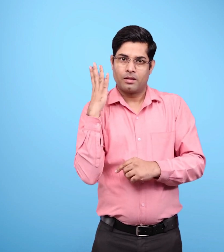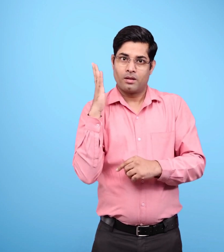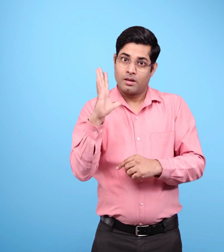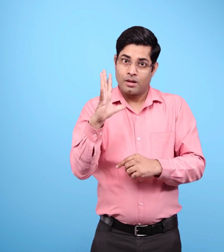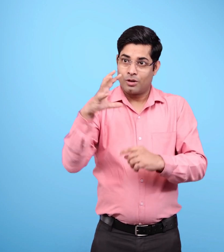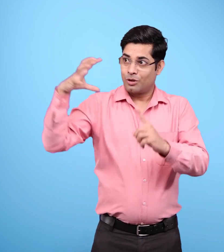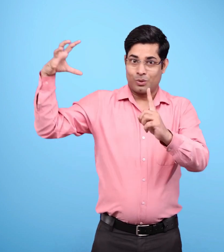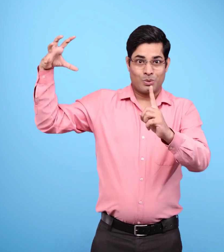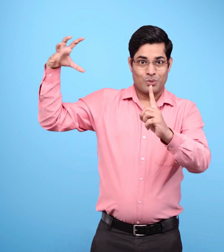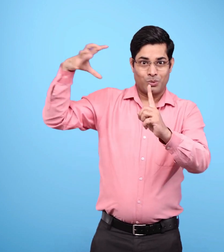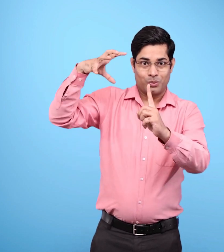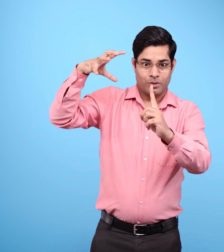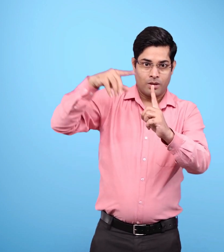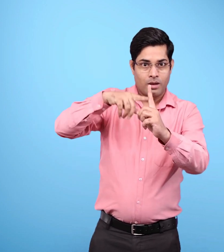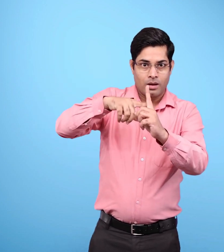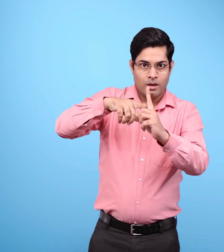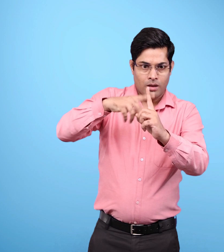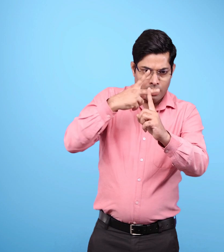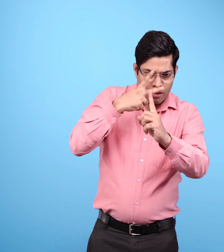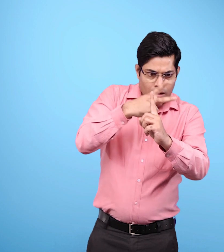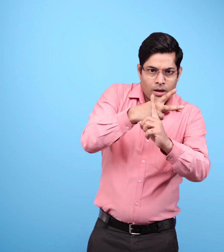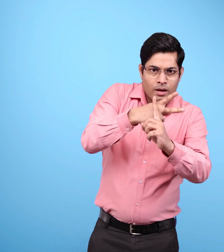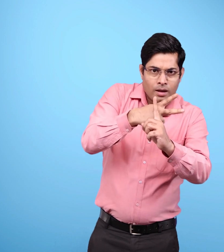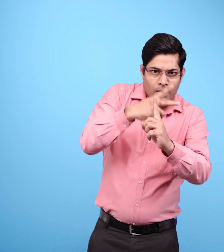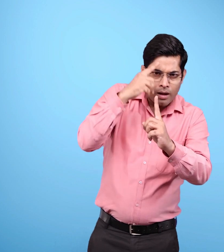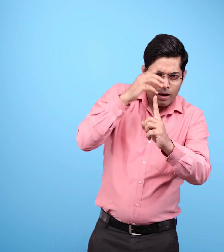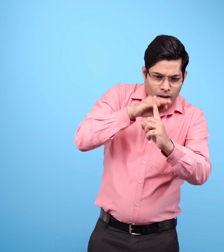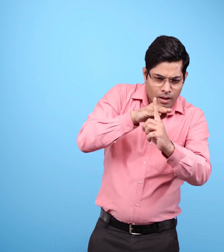तथा पुनह चाया के उपरी बिंदू को चिन्हित करें